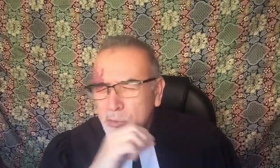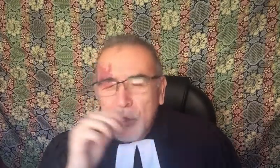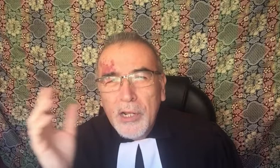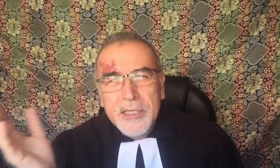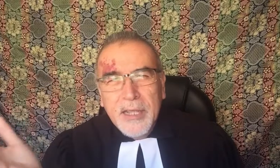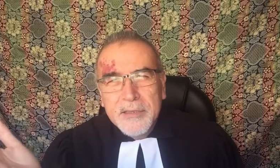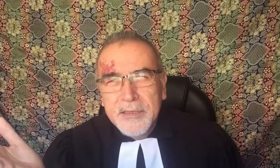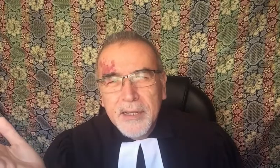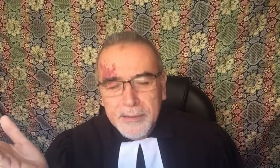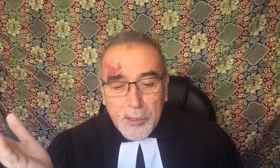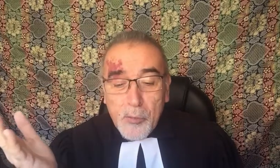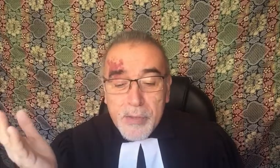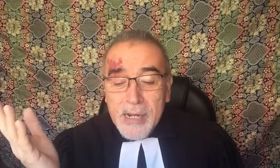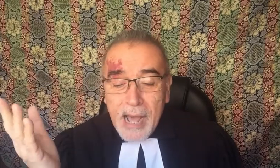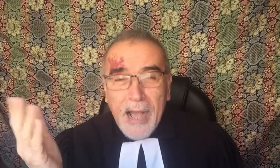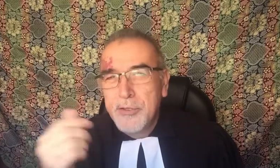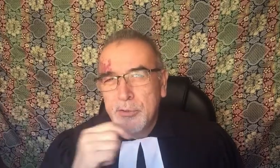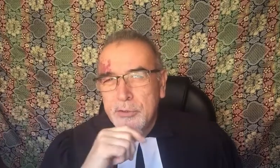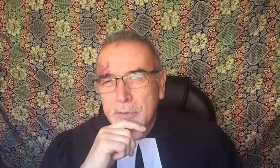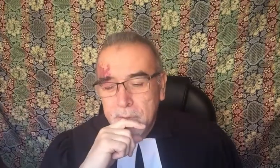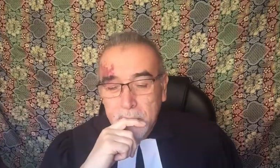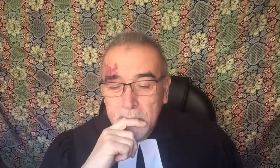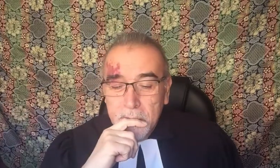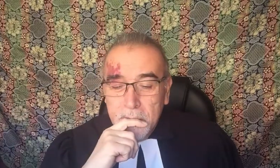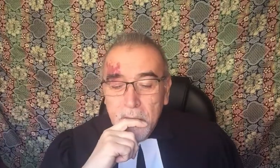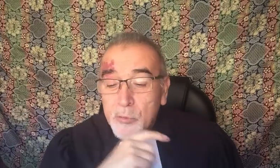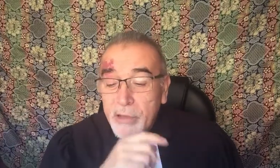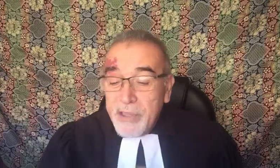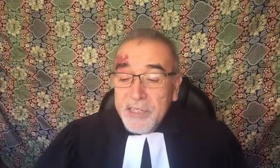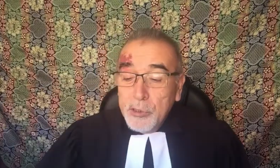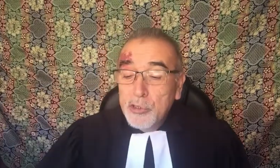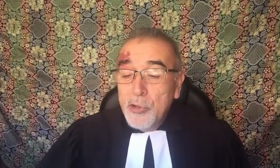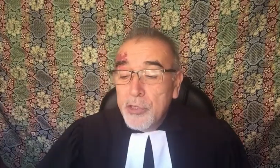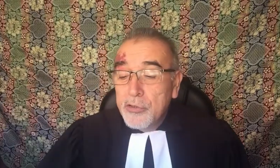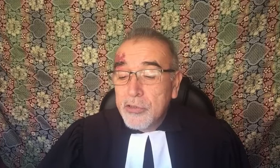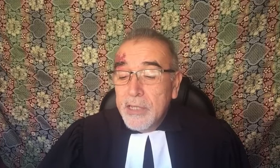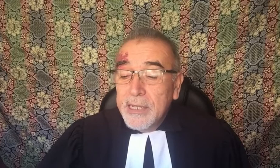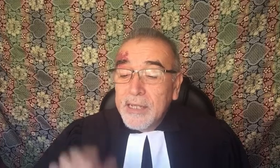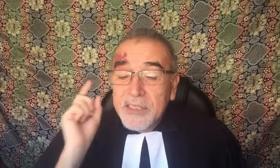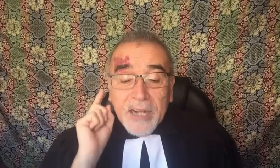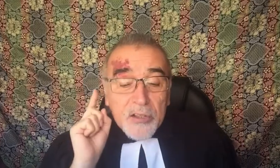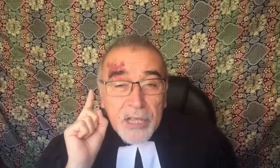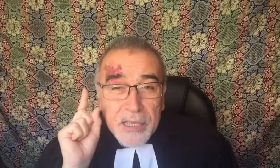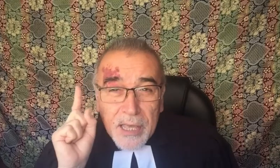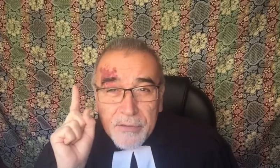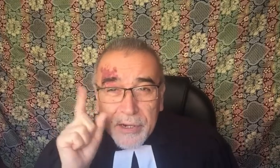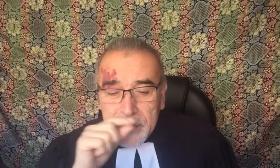a una distancia de dos mil años. Muchas veces nuestros oídos están cerrados a ideas diferentes,